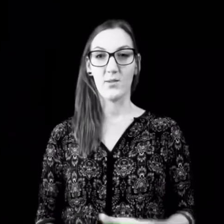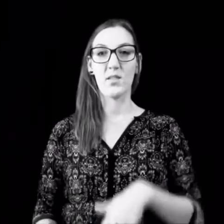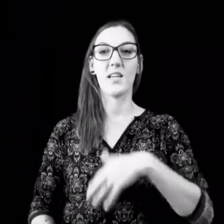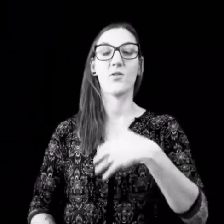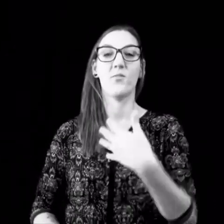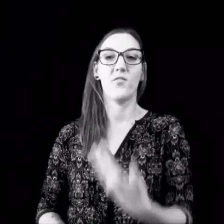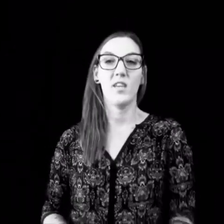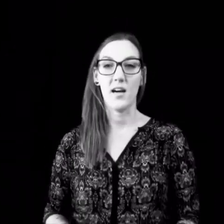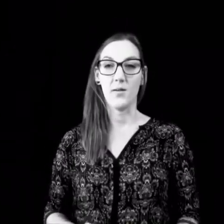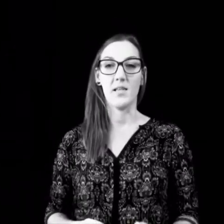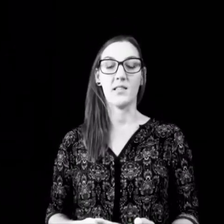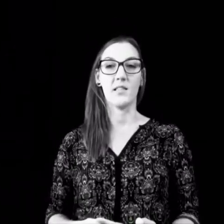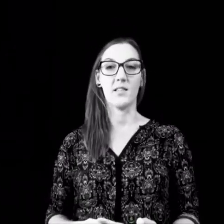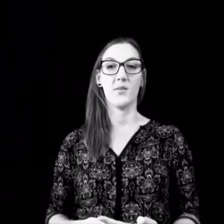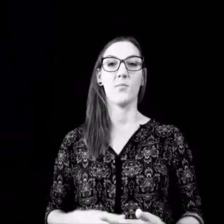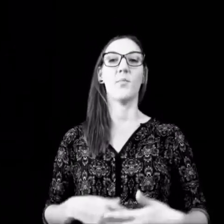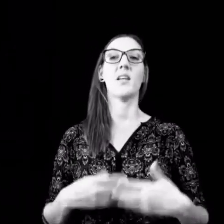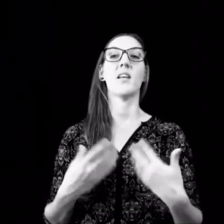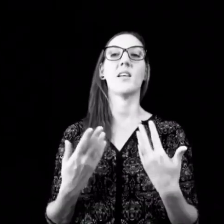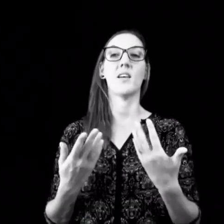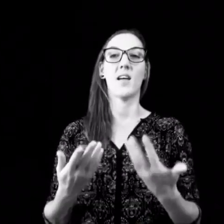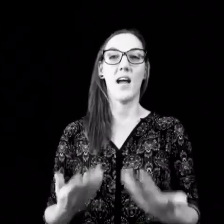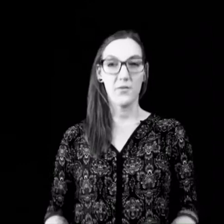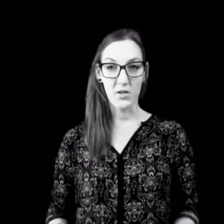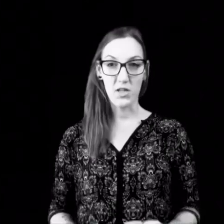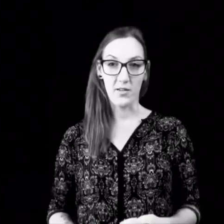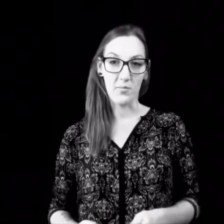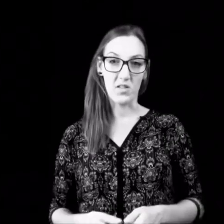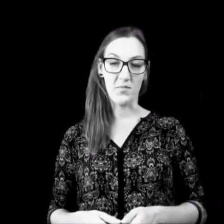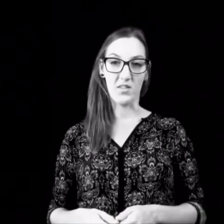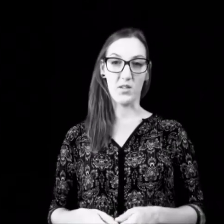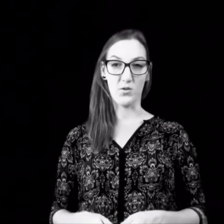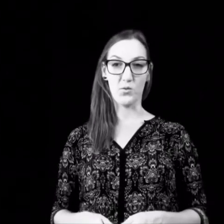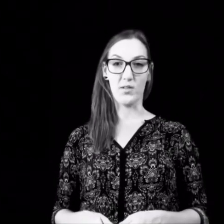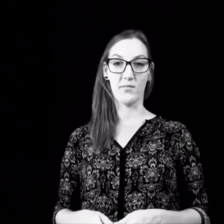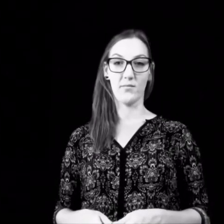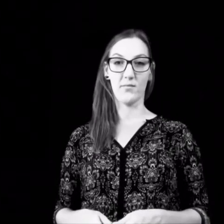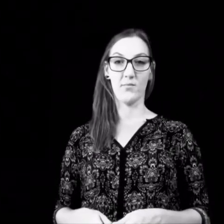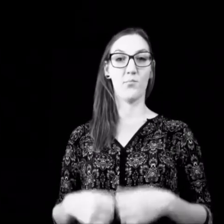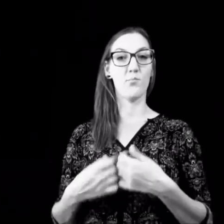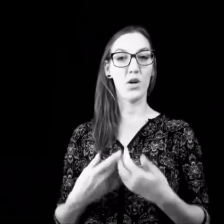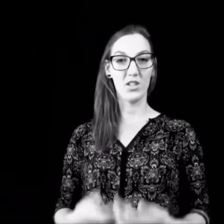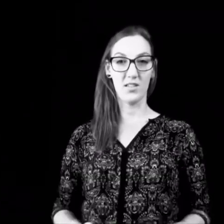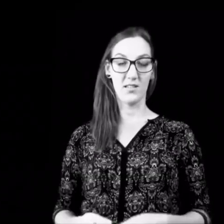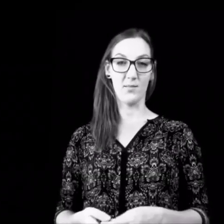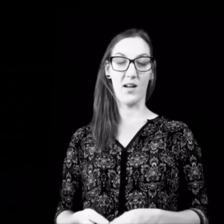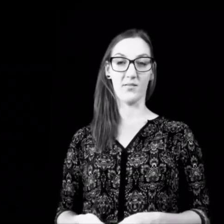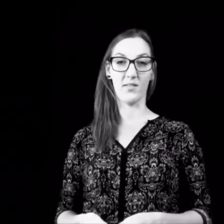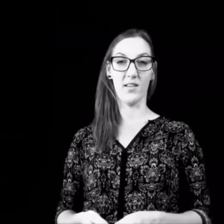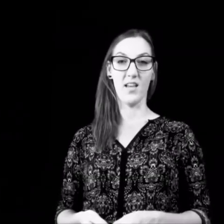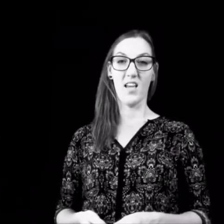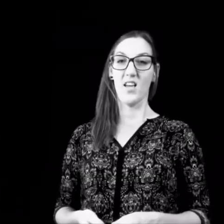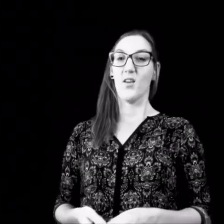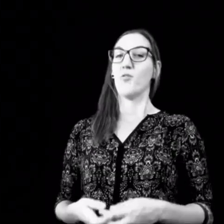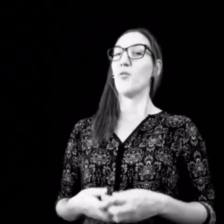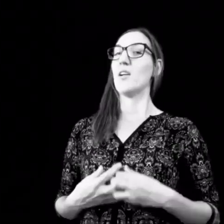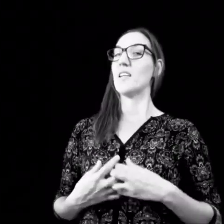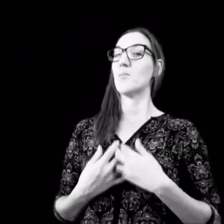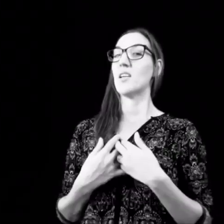Also es geht darum, wie arbeite ich? Bin ich einverstanden mit dem, was ich tue? Möchte ich das machen? Fühle ich mich